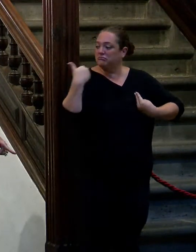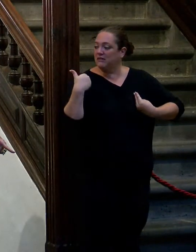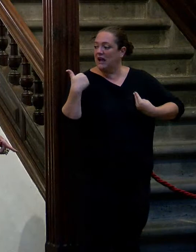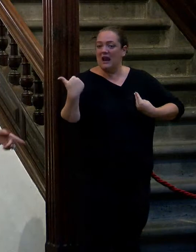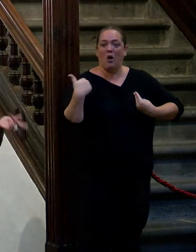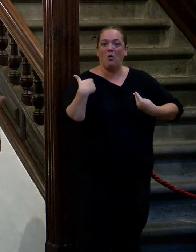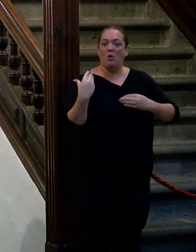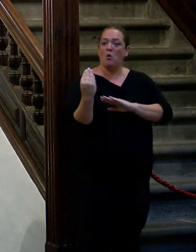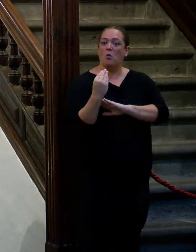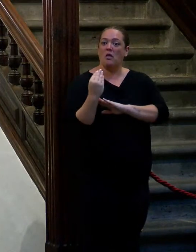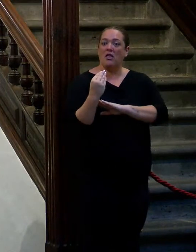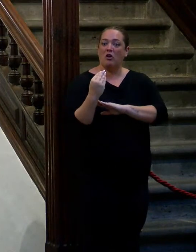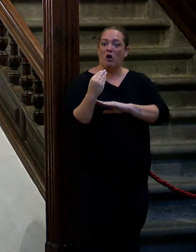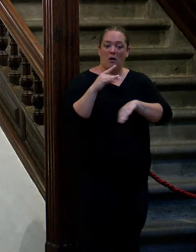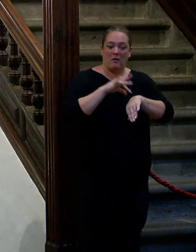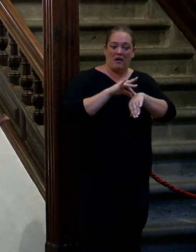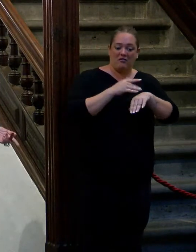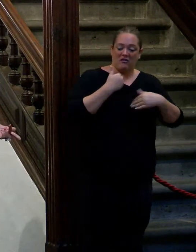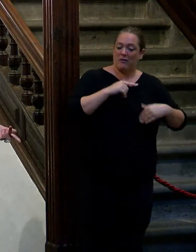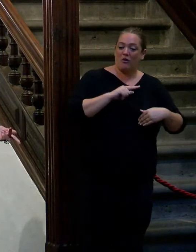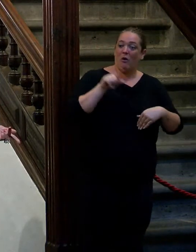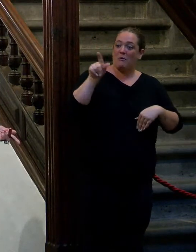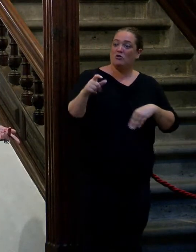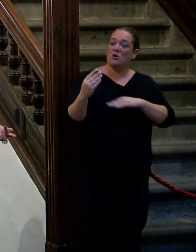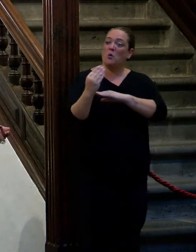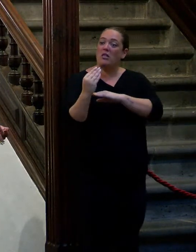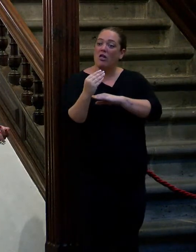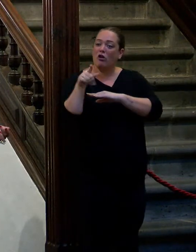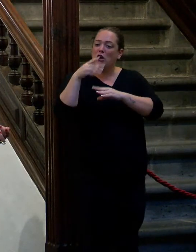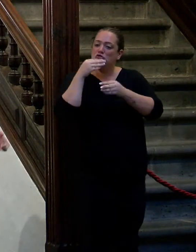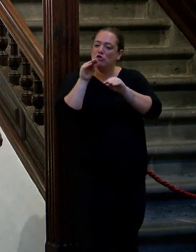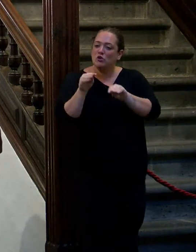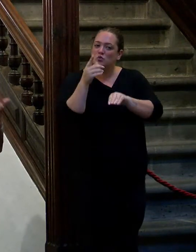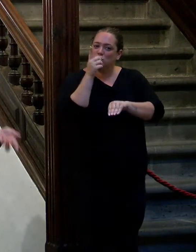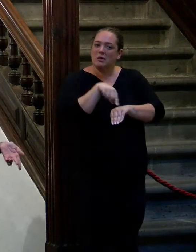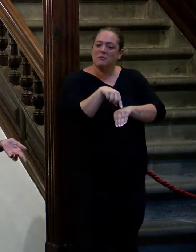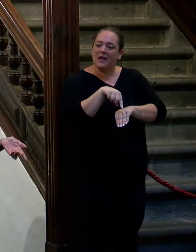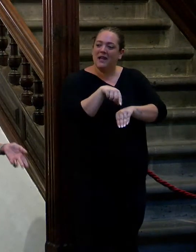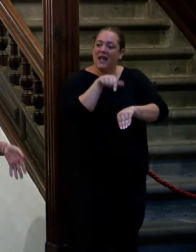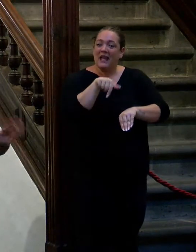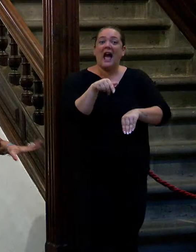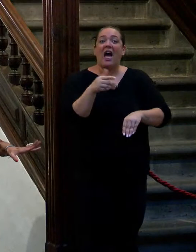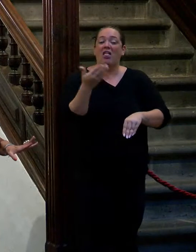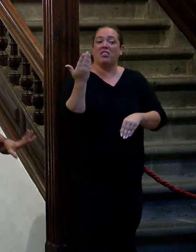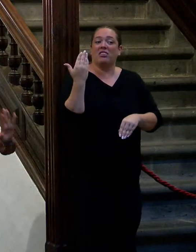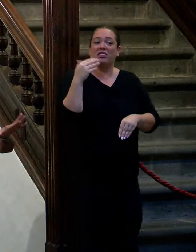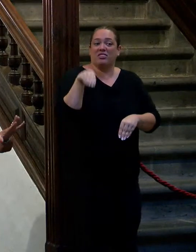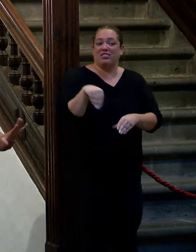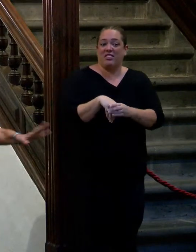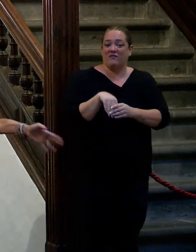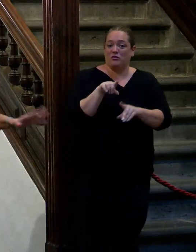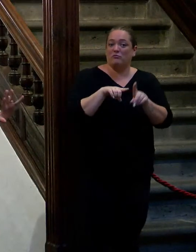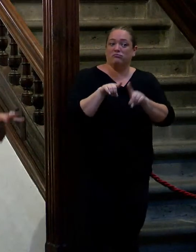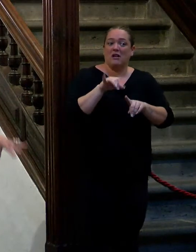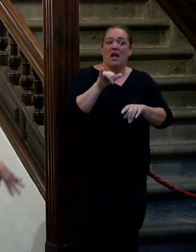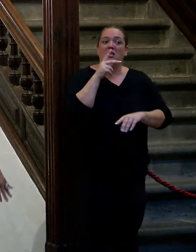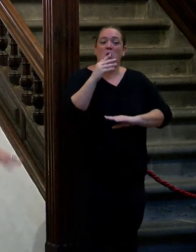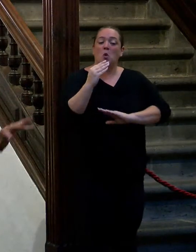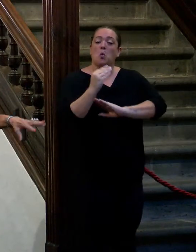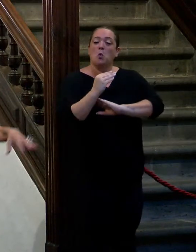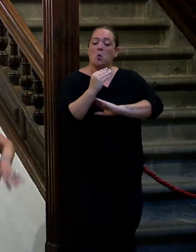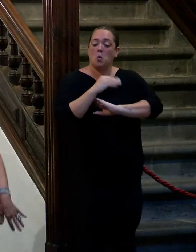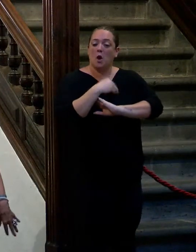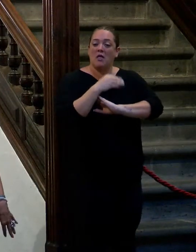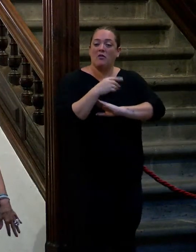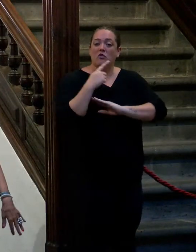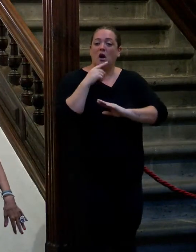del cuidador no la de la enferma la historia está en el cuidador que es el que tiene un drama detrás y está ahí cuidando y parece que es alguien que entra y sale